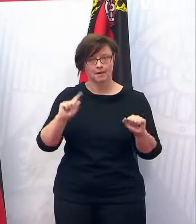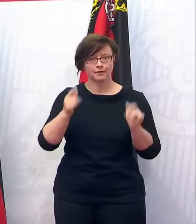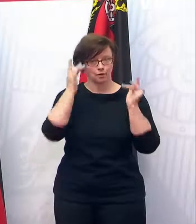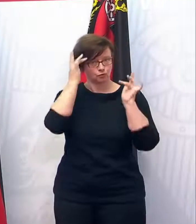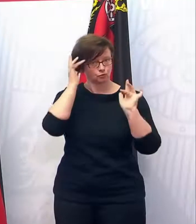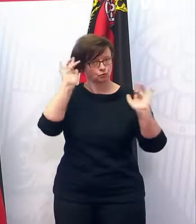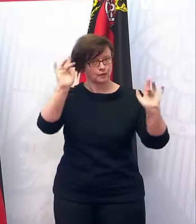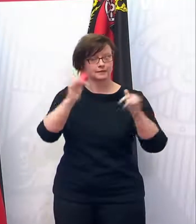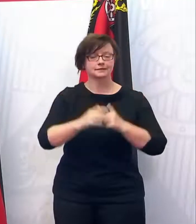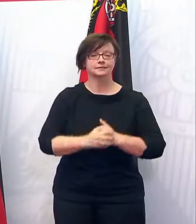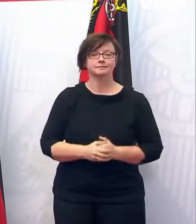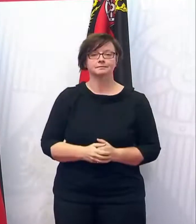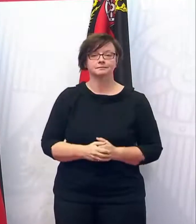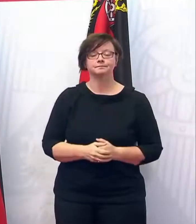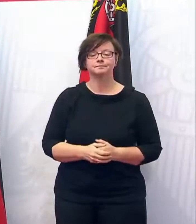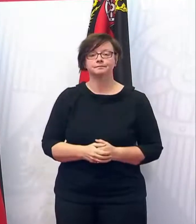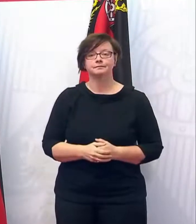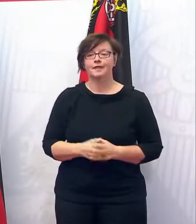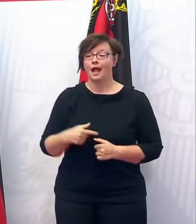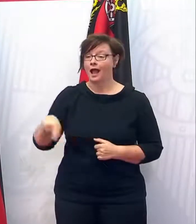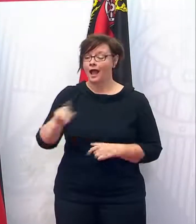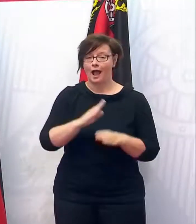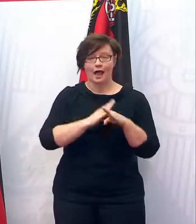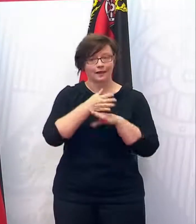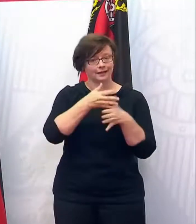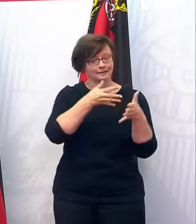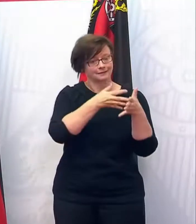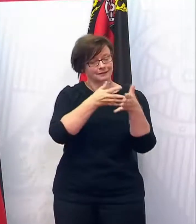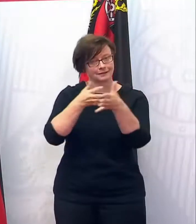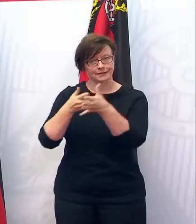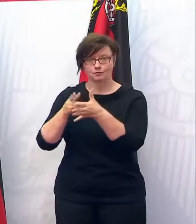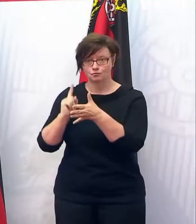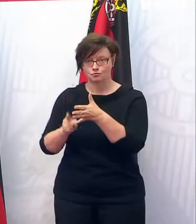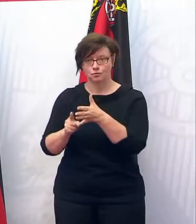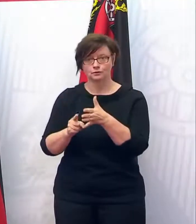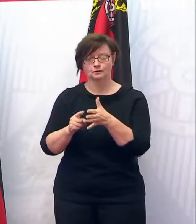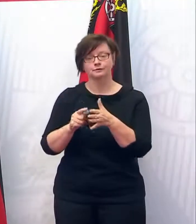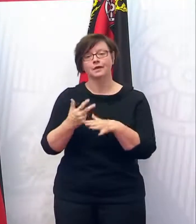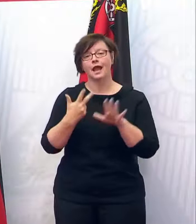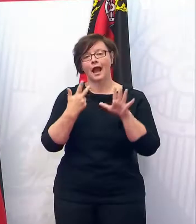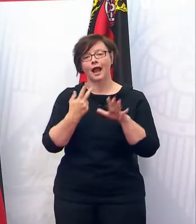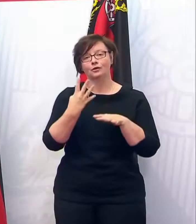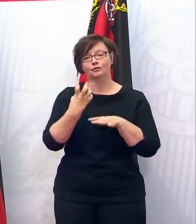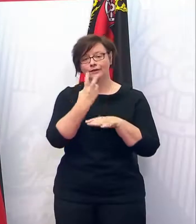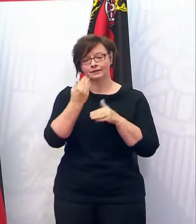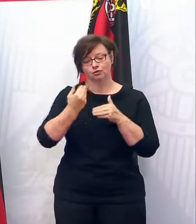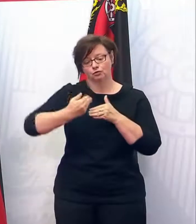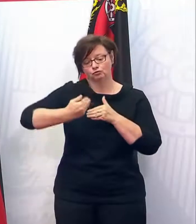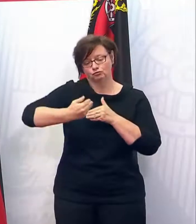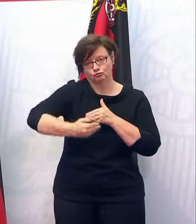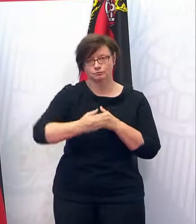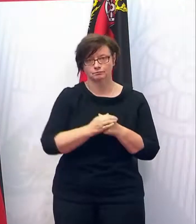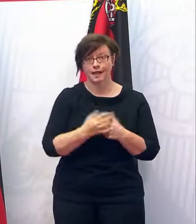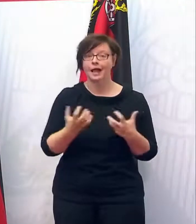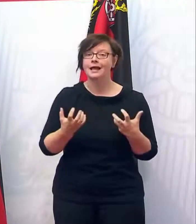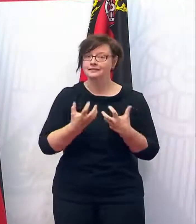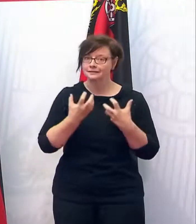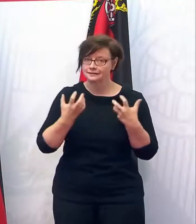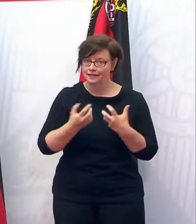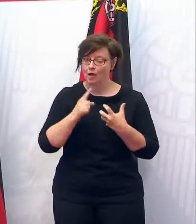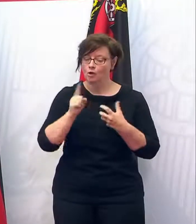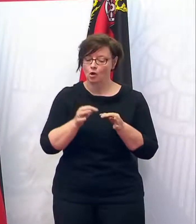sein. Die Testung aller Gäste ist erforderlich, alle 48 Stunden. Die Saunas dürfen wieder